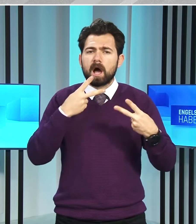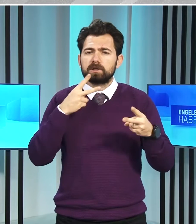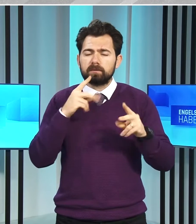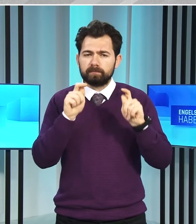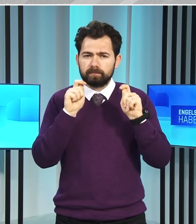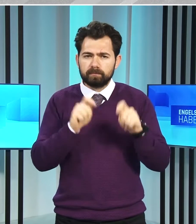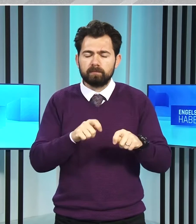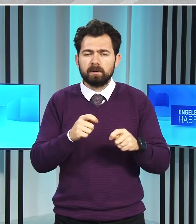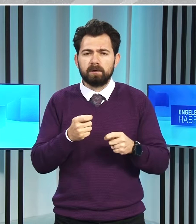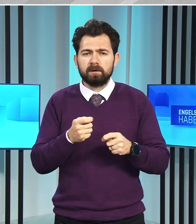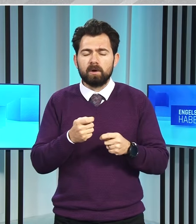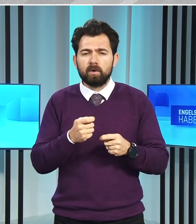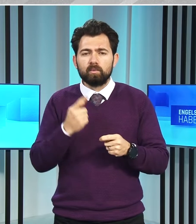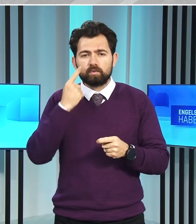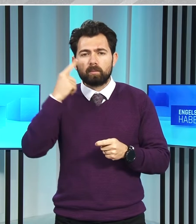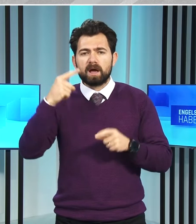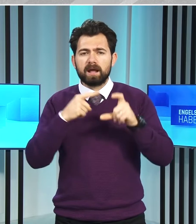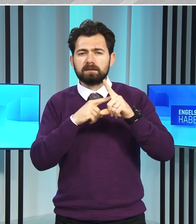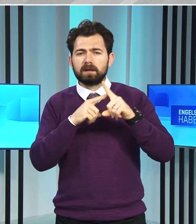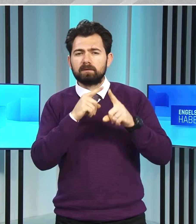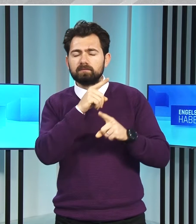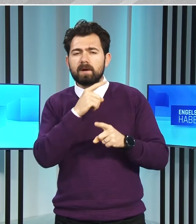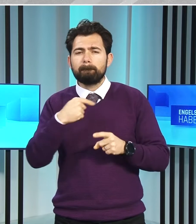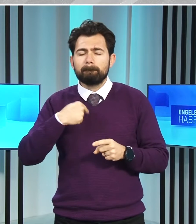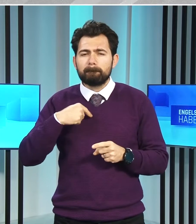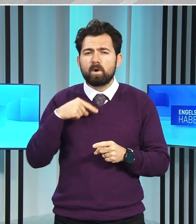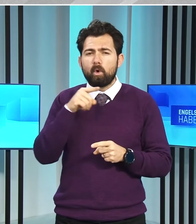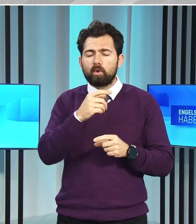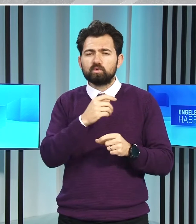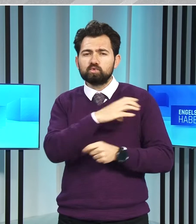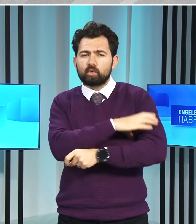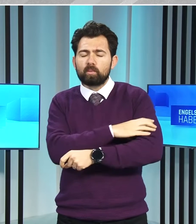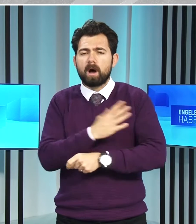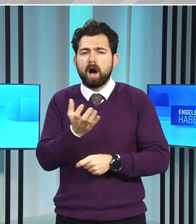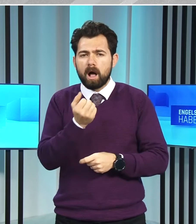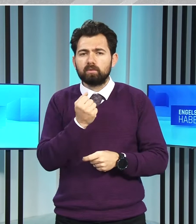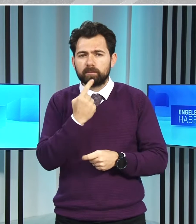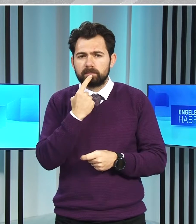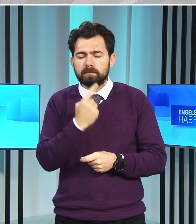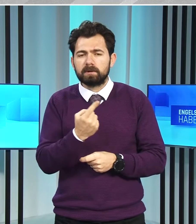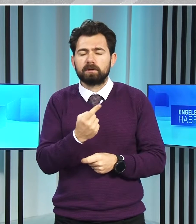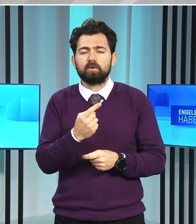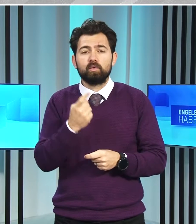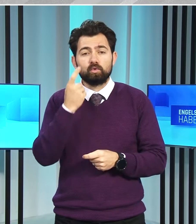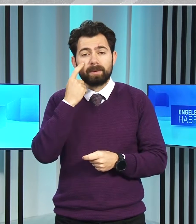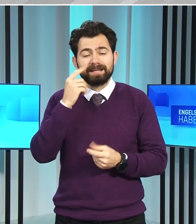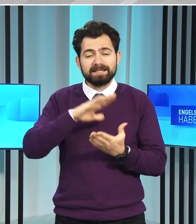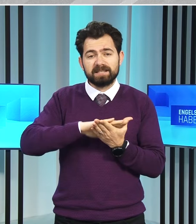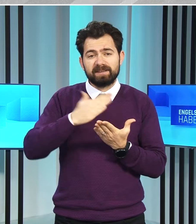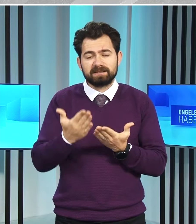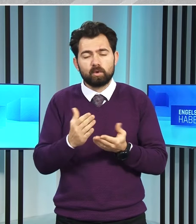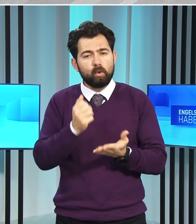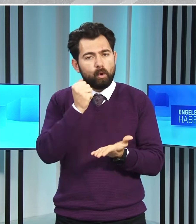açıklama yaparak Cumhurbaşkanı'nın ben o sorumluluğu alıyorum diyerek hükümetin